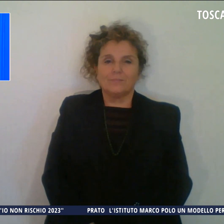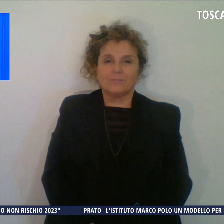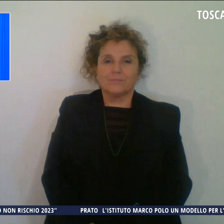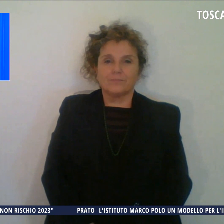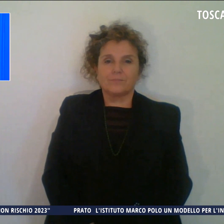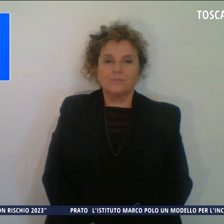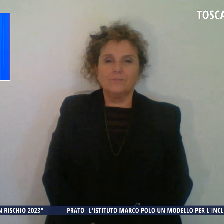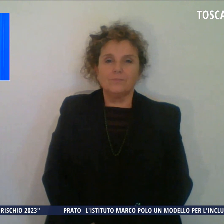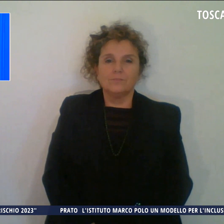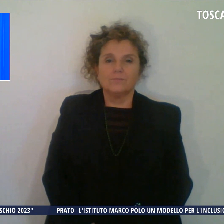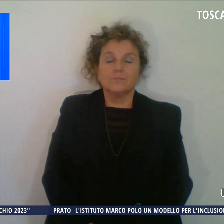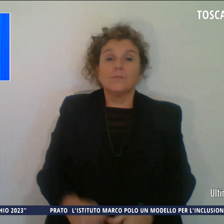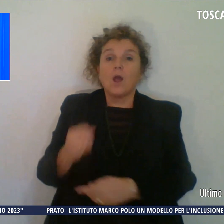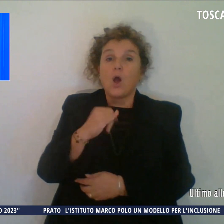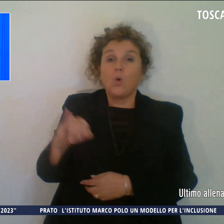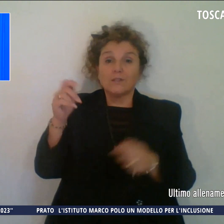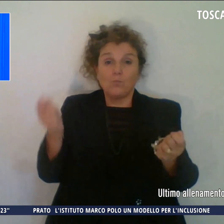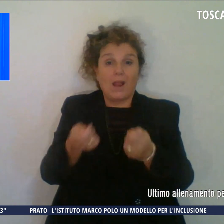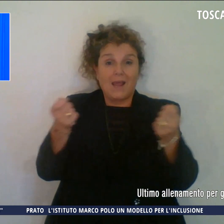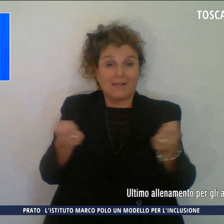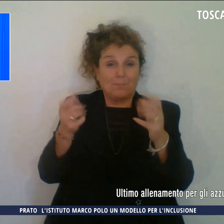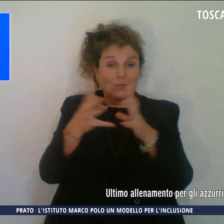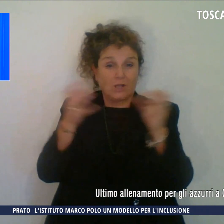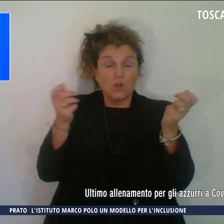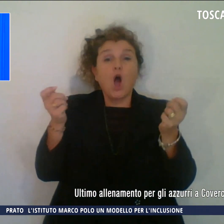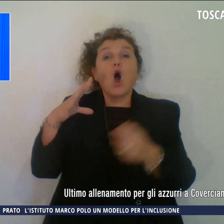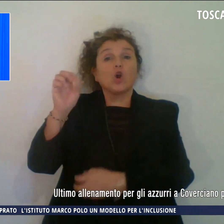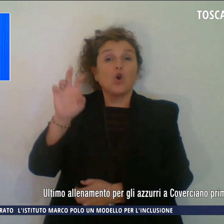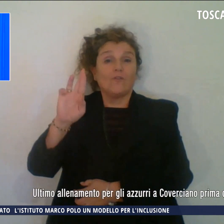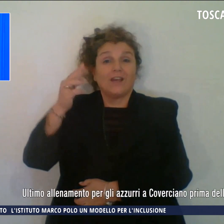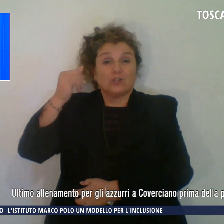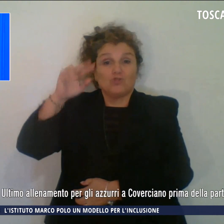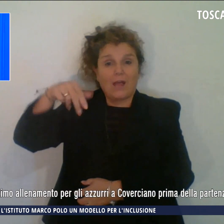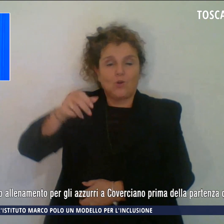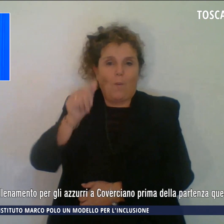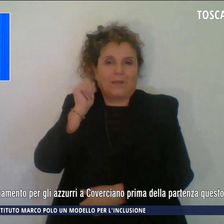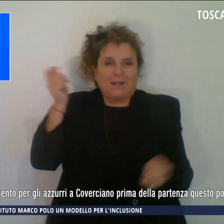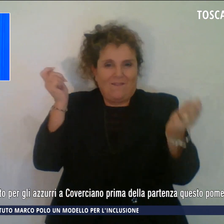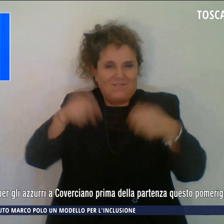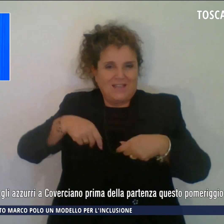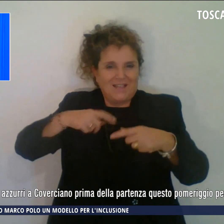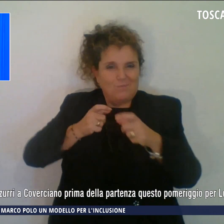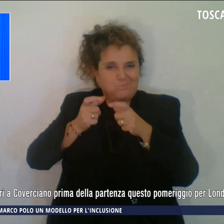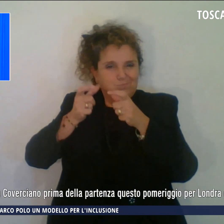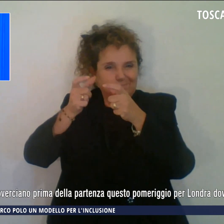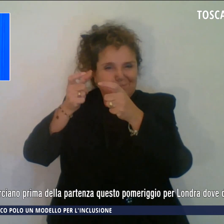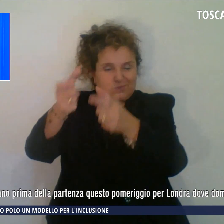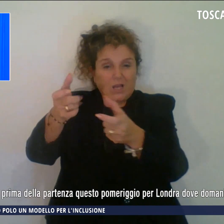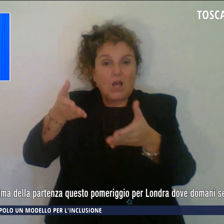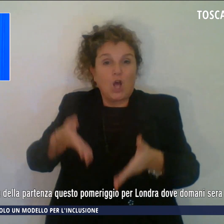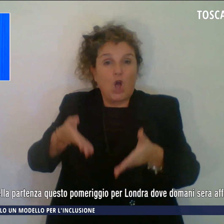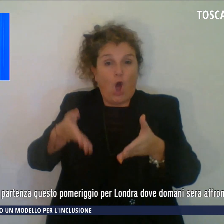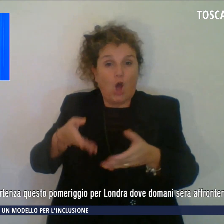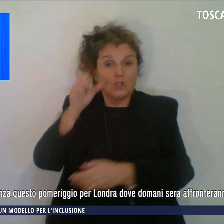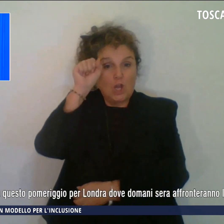Ultimo allenamento per gli azzurri a Coverciano prima della partenza, che è oggi per Londra,